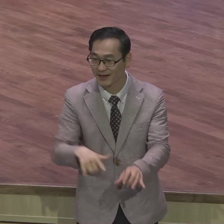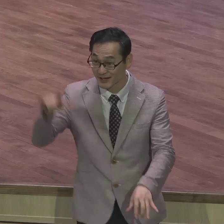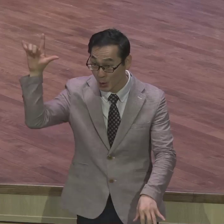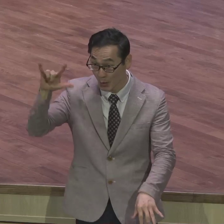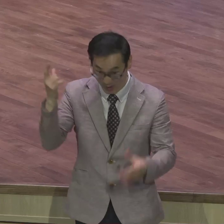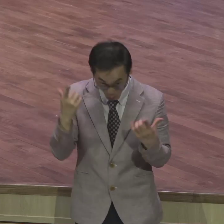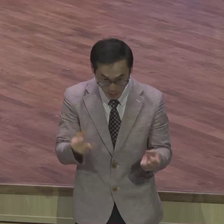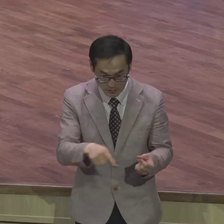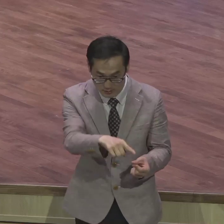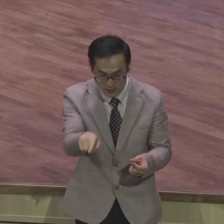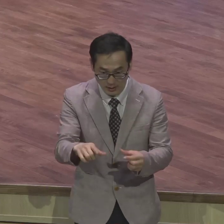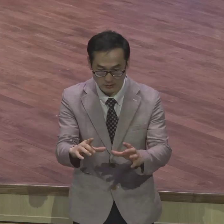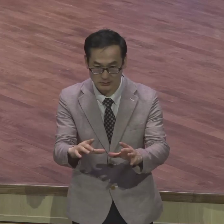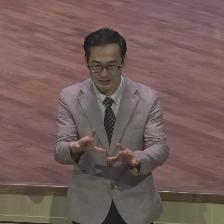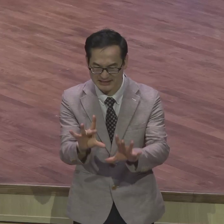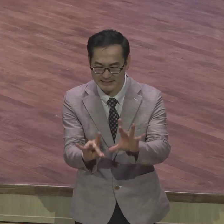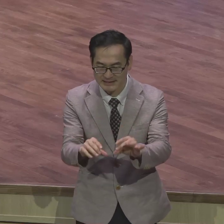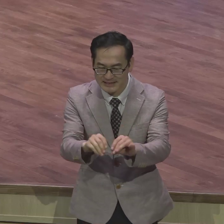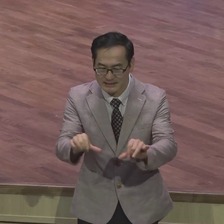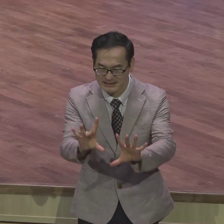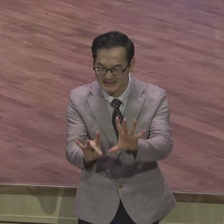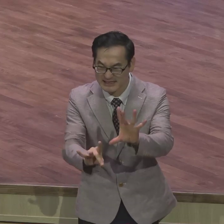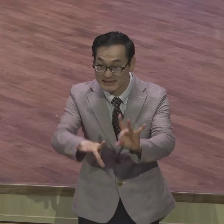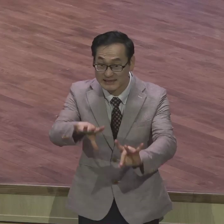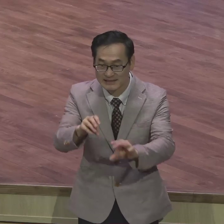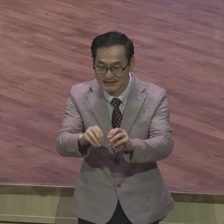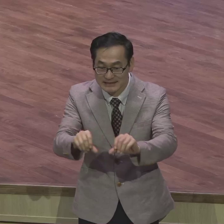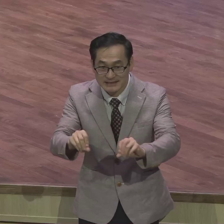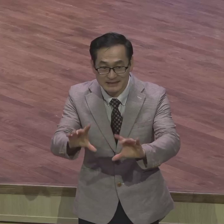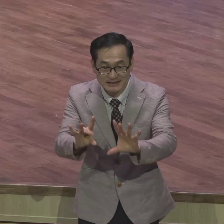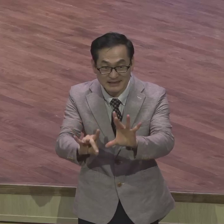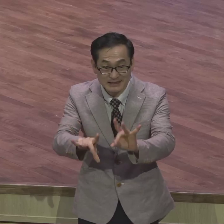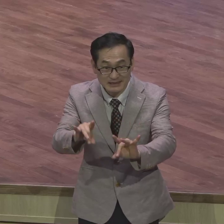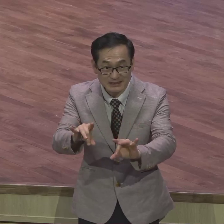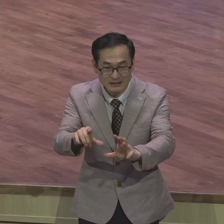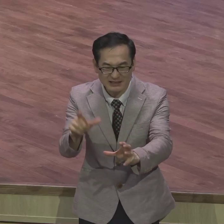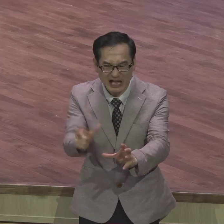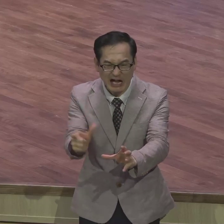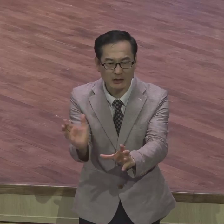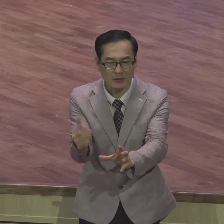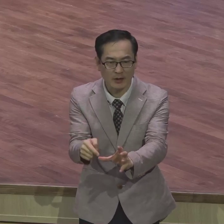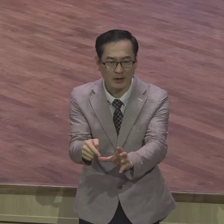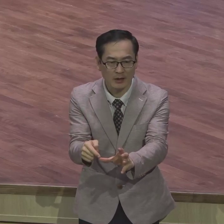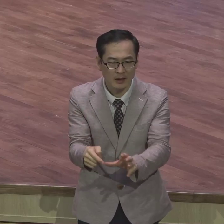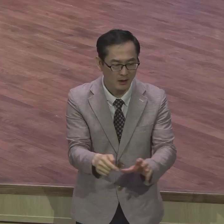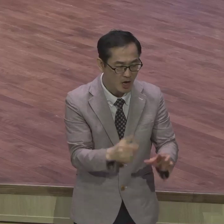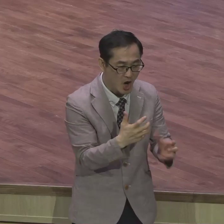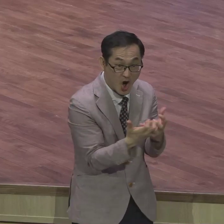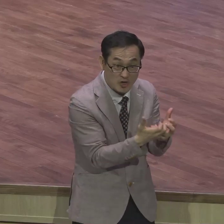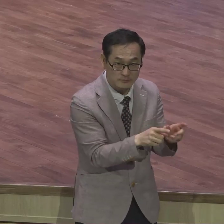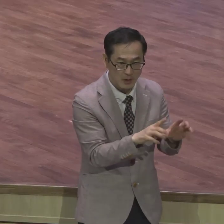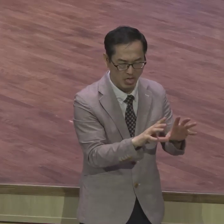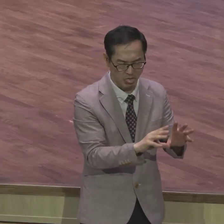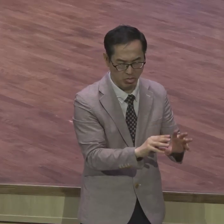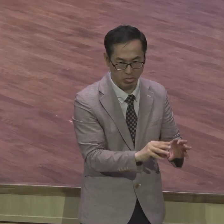똑같은 자리에서 똑같은 조건에서 동일한 말씀을 듣는데도 한쪽에서는